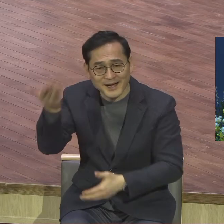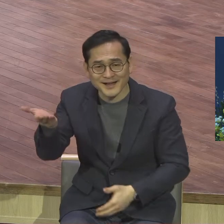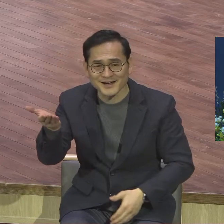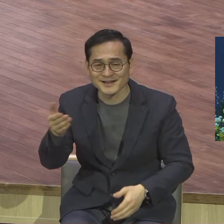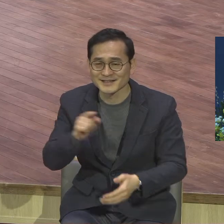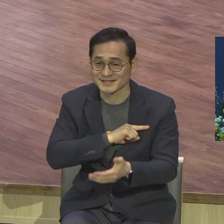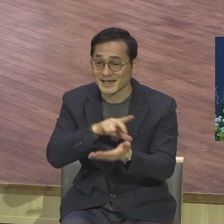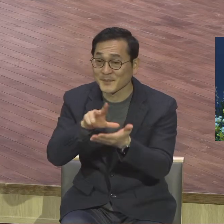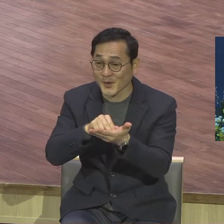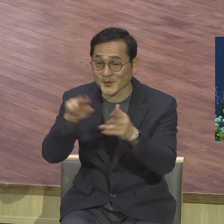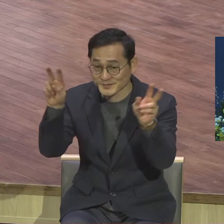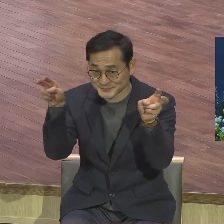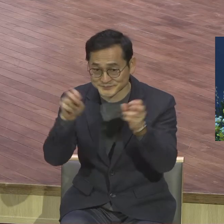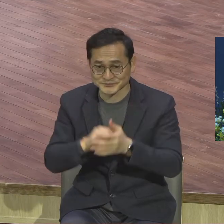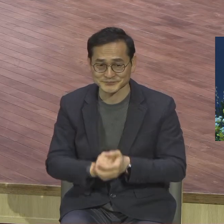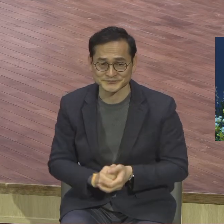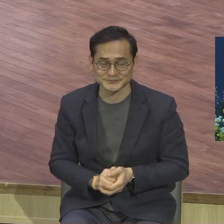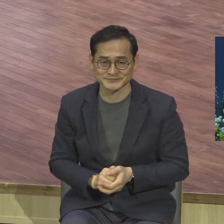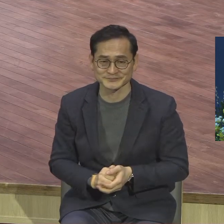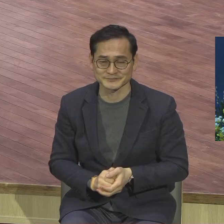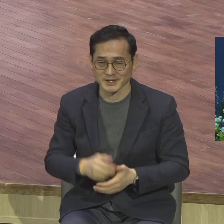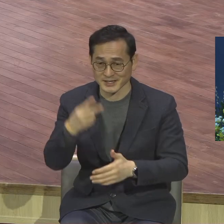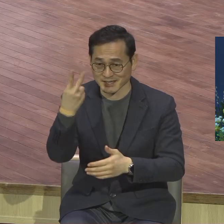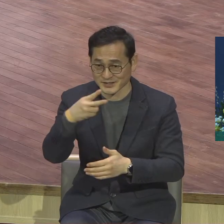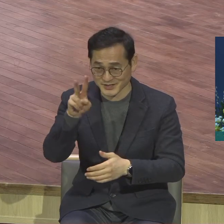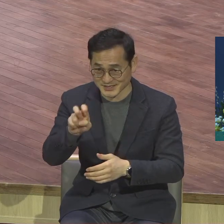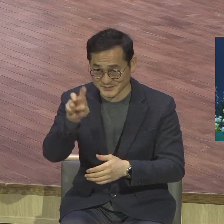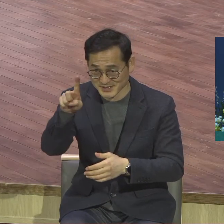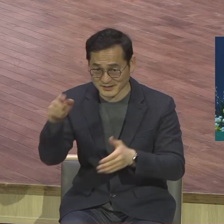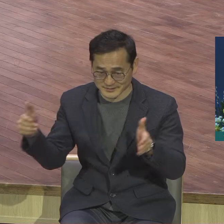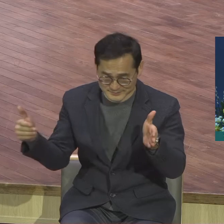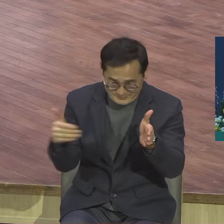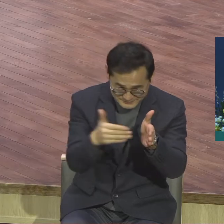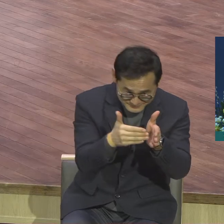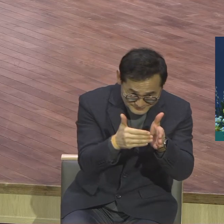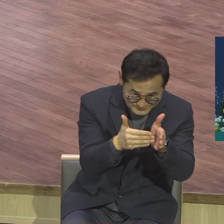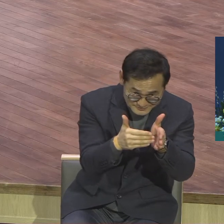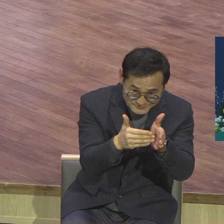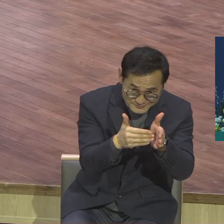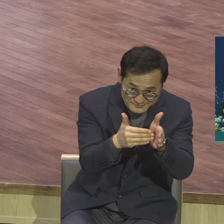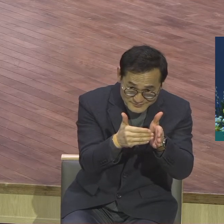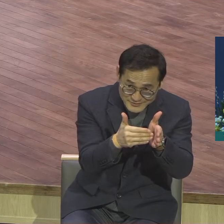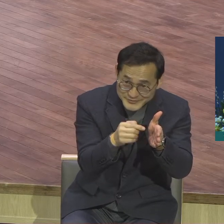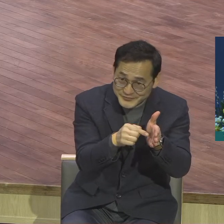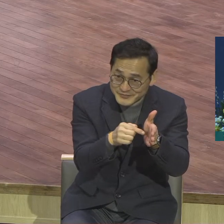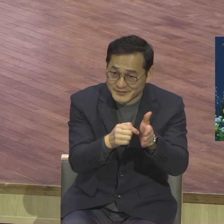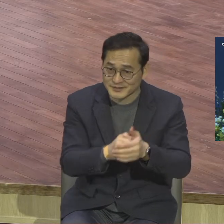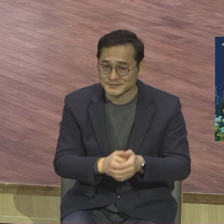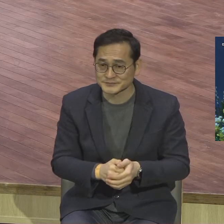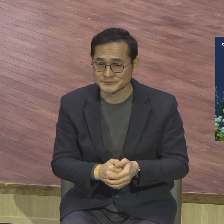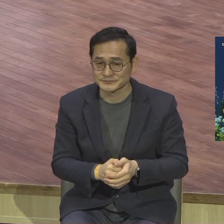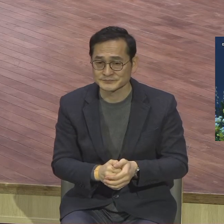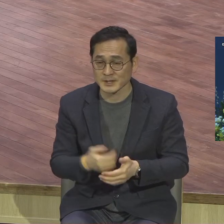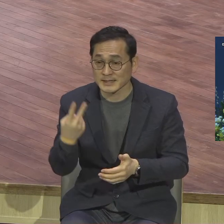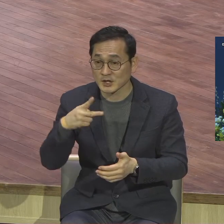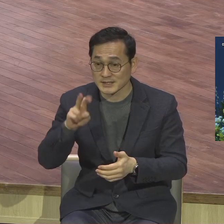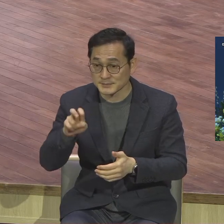이제 마지막 자락에 와 있습니다 2021년도에 너 입을 크게 일라 내가